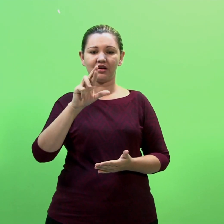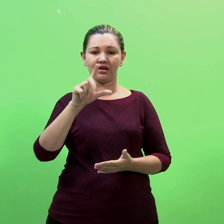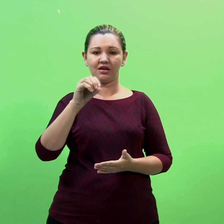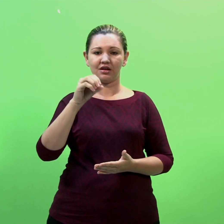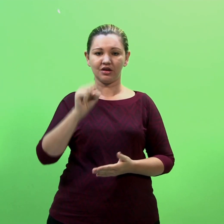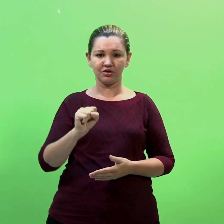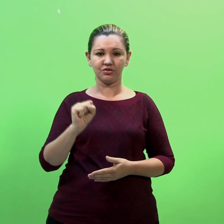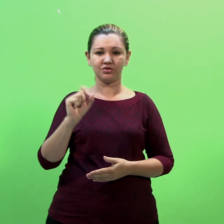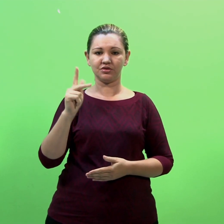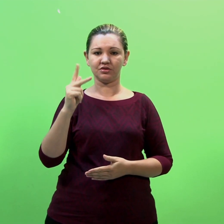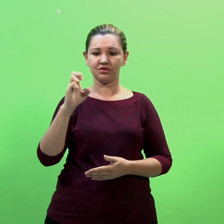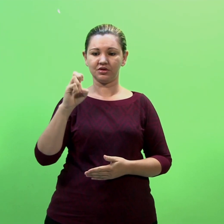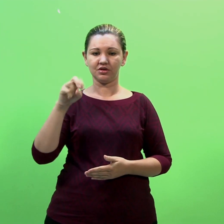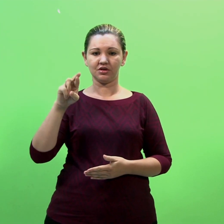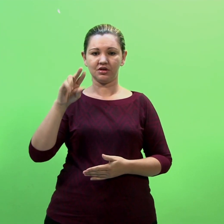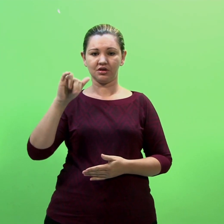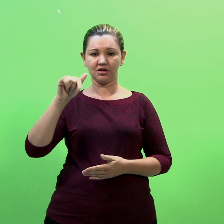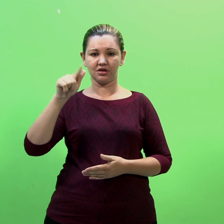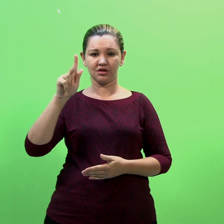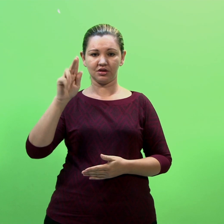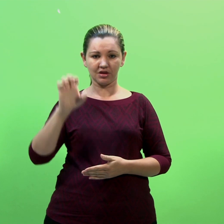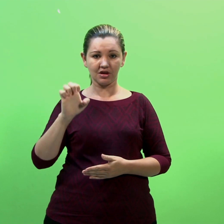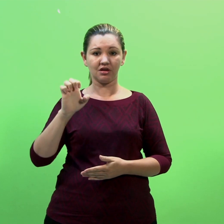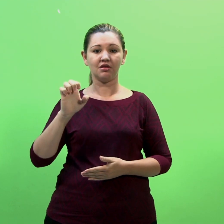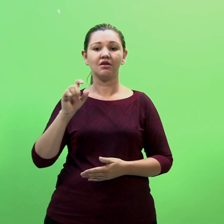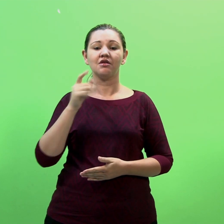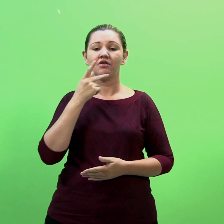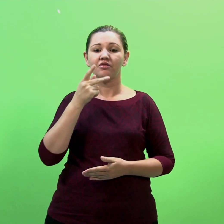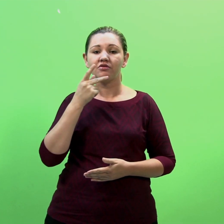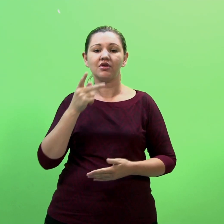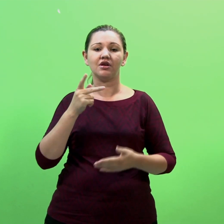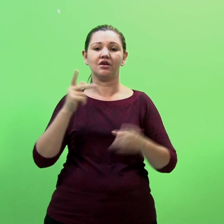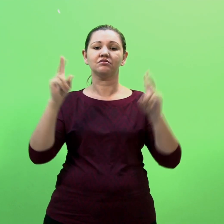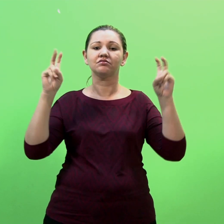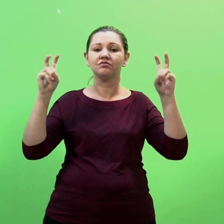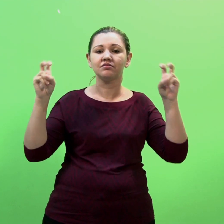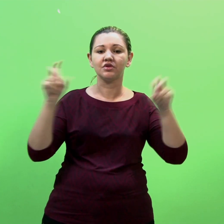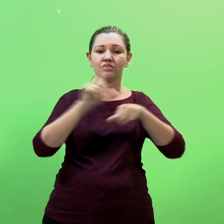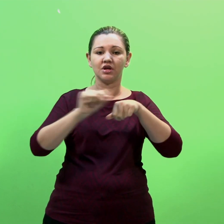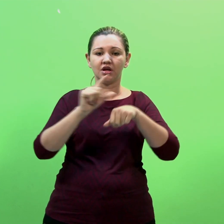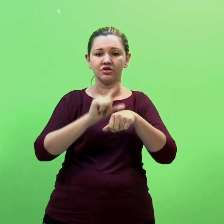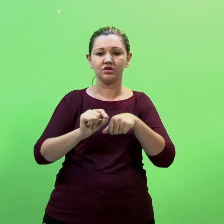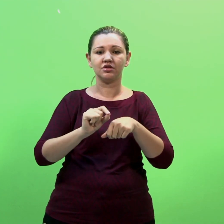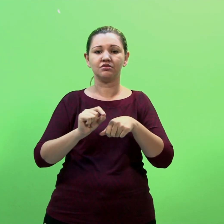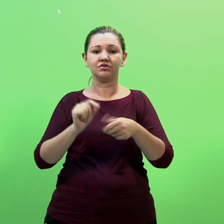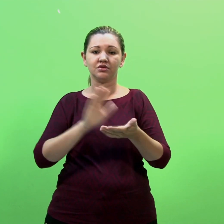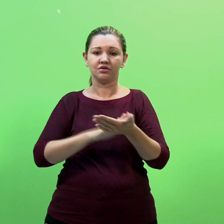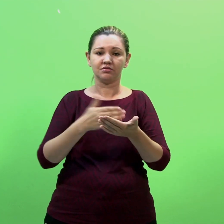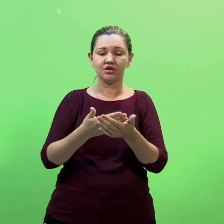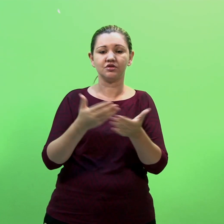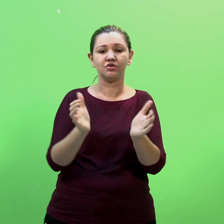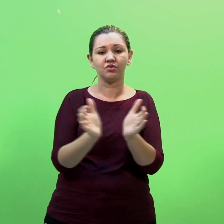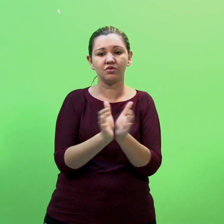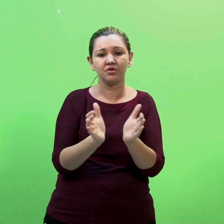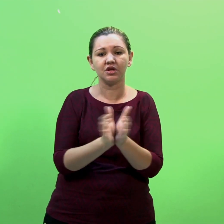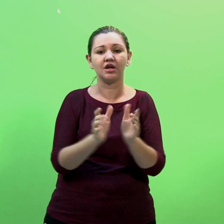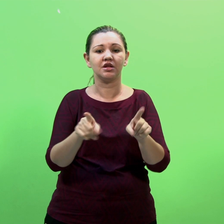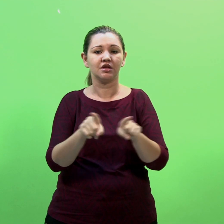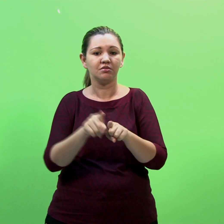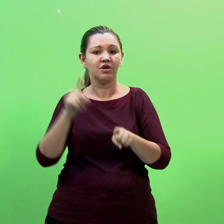Rodrigues, no seu artigo da Interpretação Comunitária à Interpretação de Conferência, Desafios para a Formação de Intérpretes